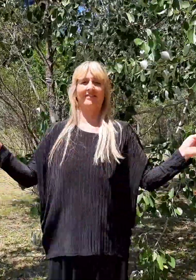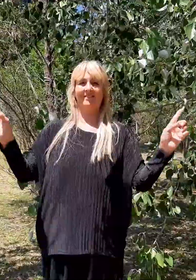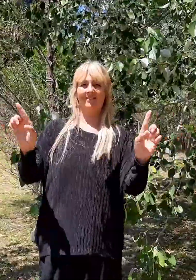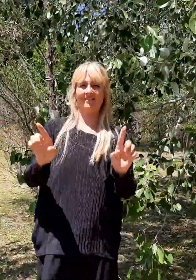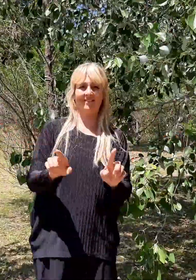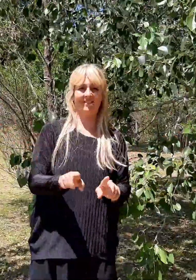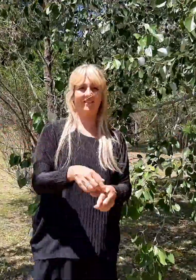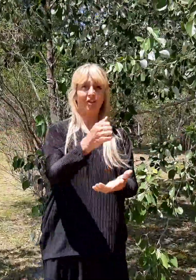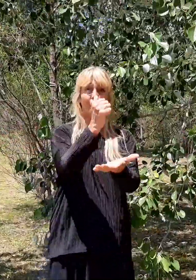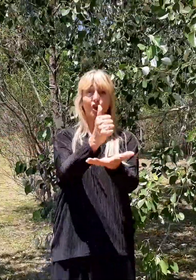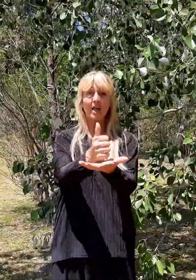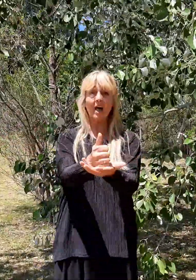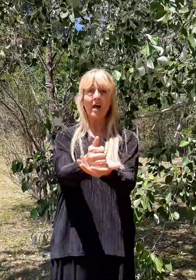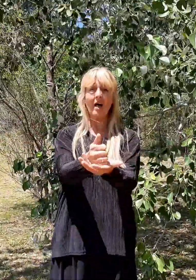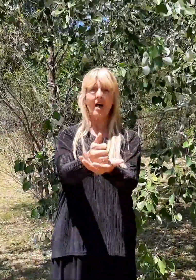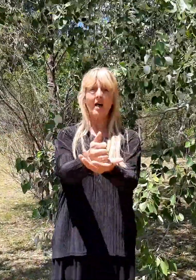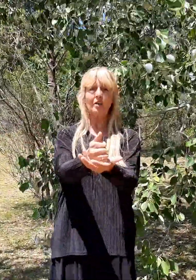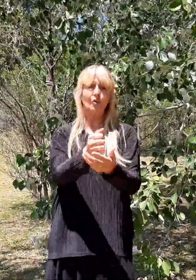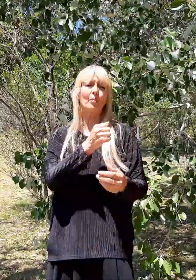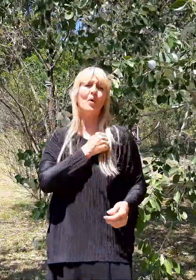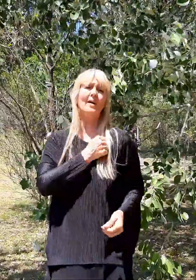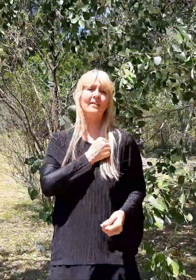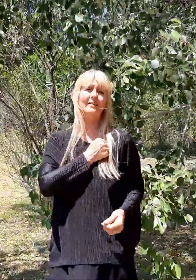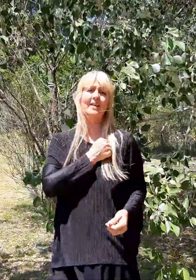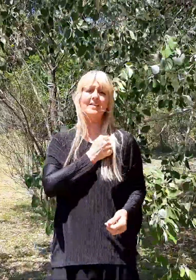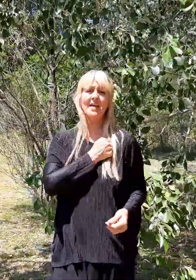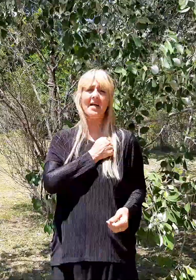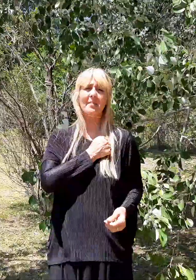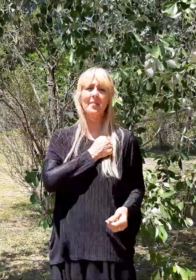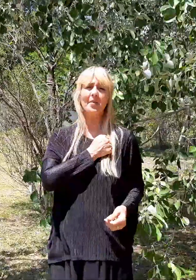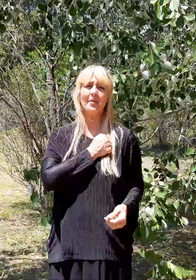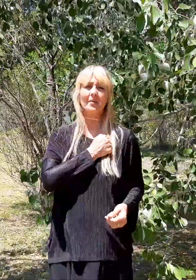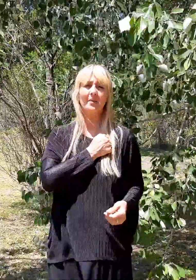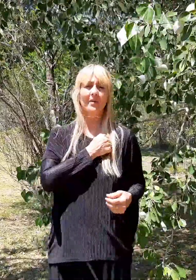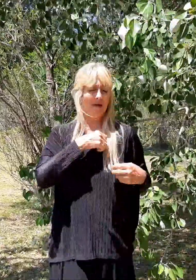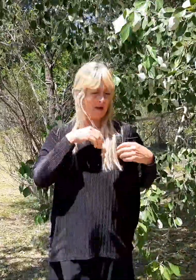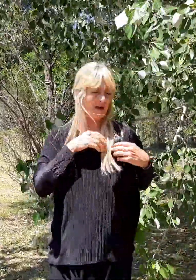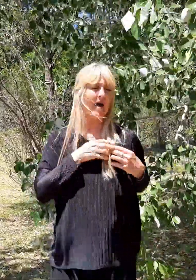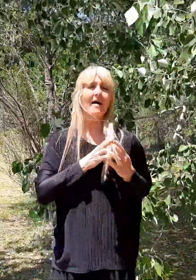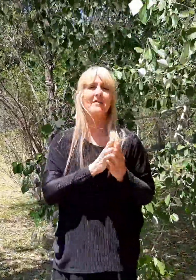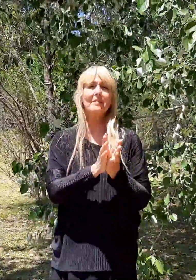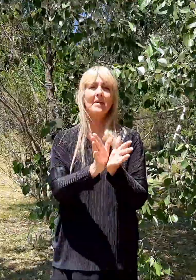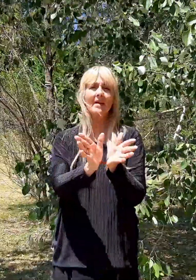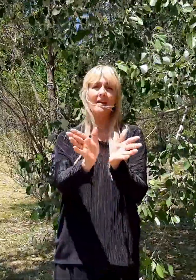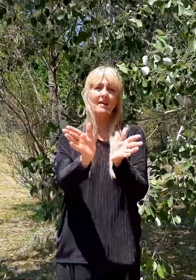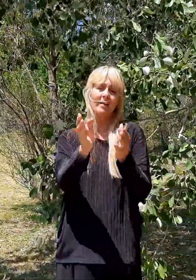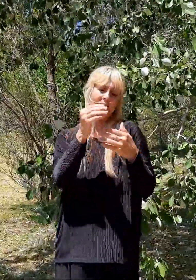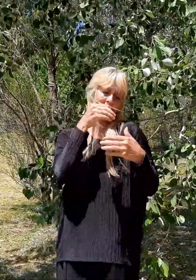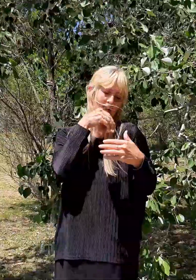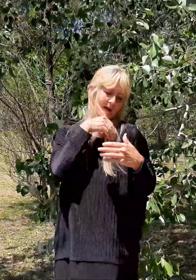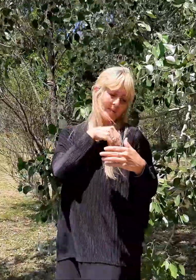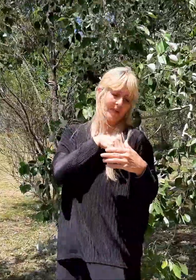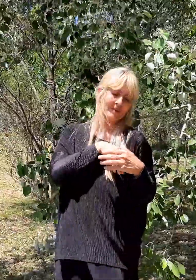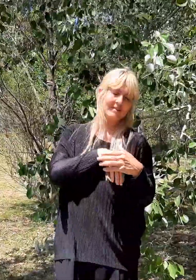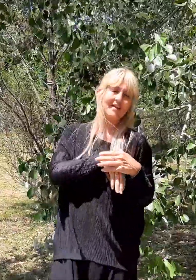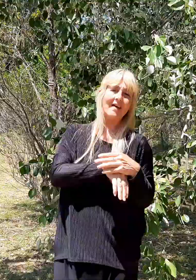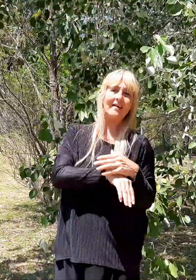Estoy a tu puerta y llamo, ábreme, déjame entrar